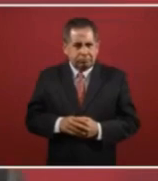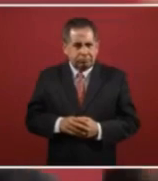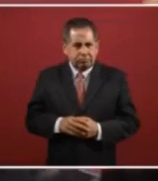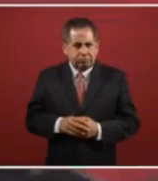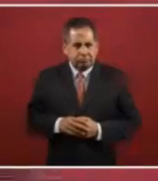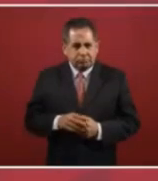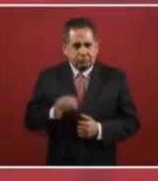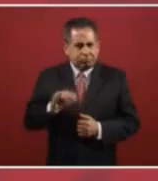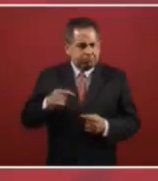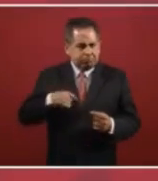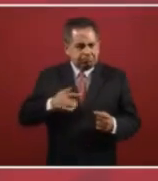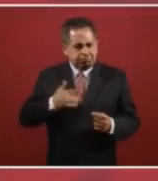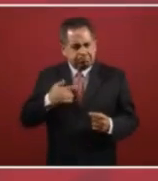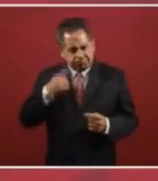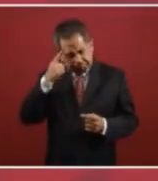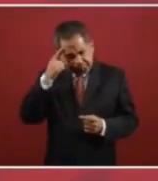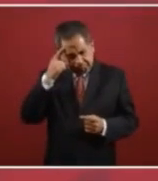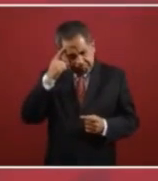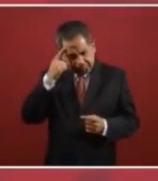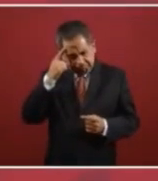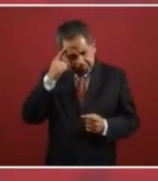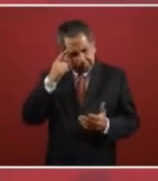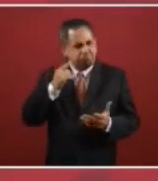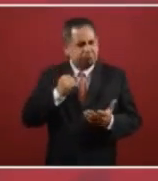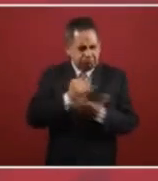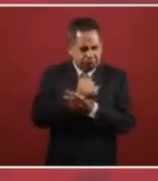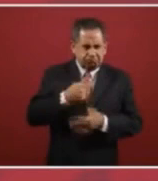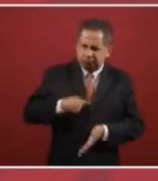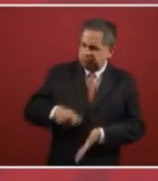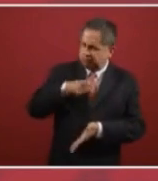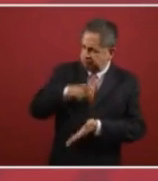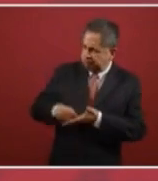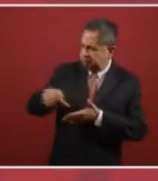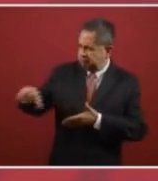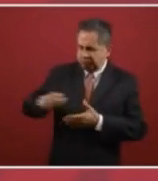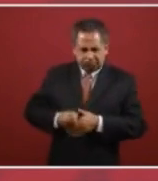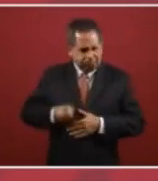toma la decisión de comprar el medicamento